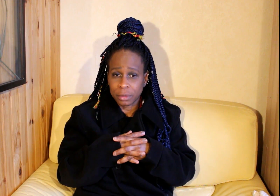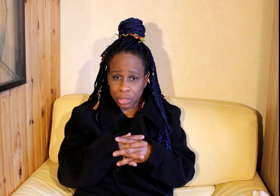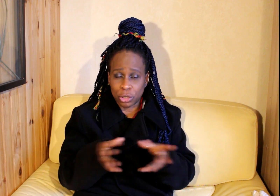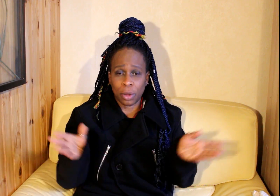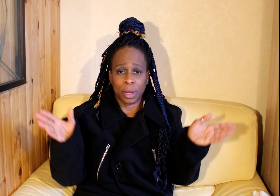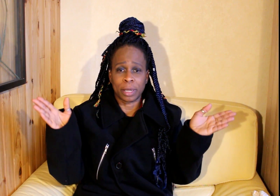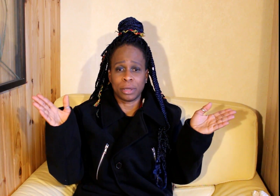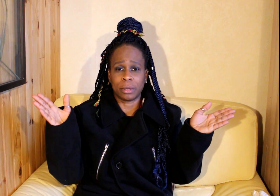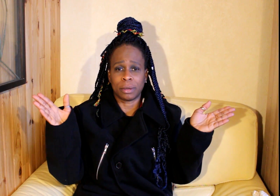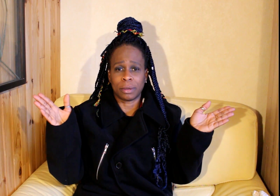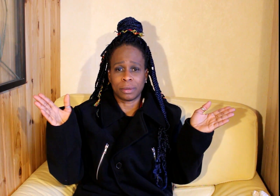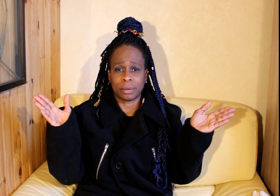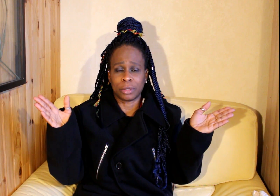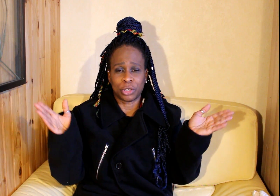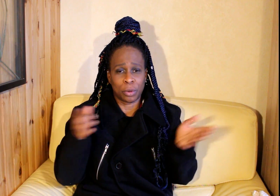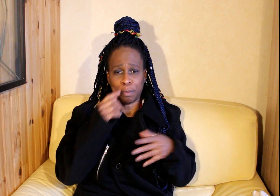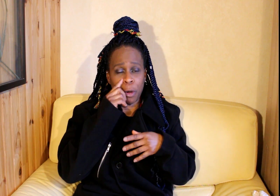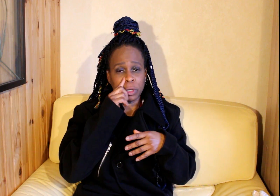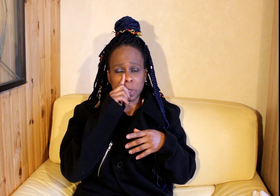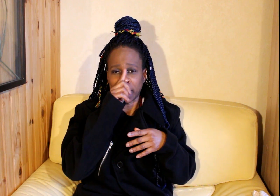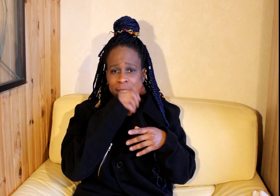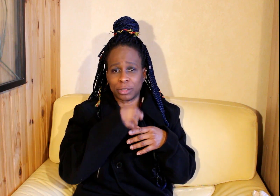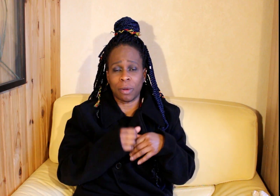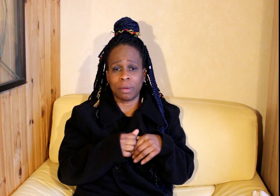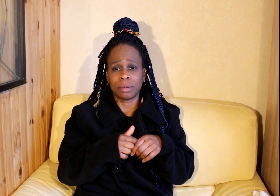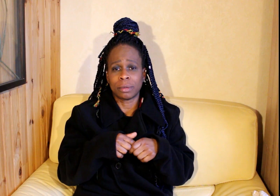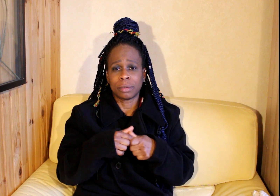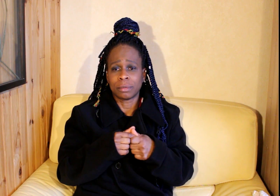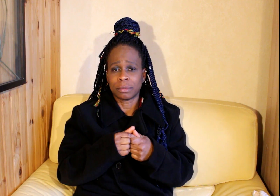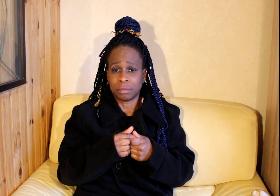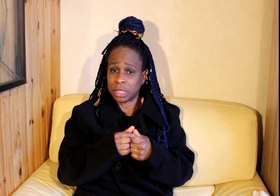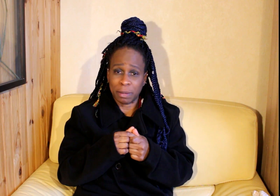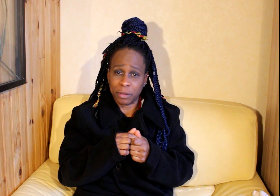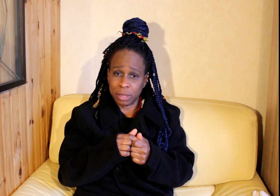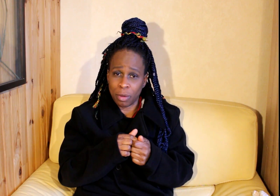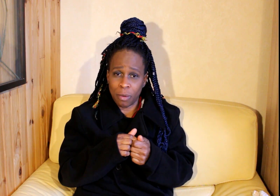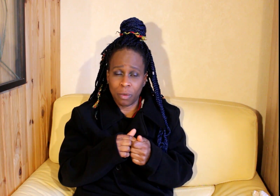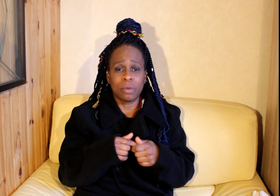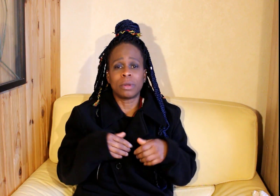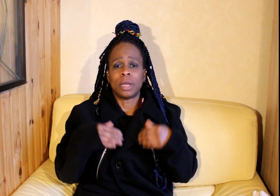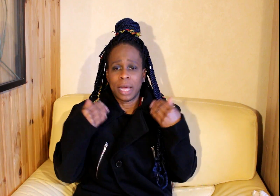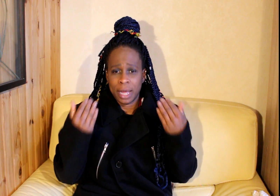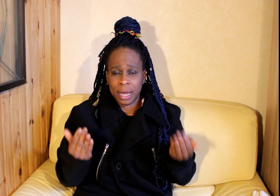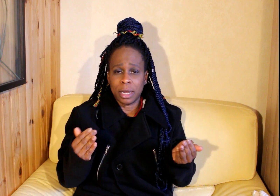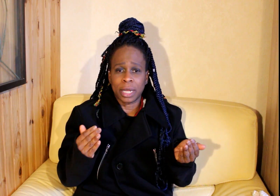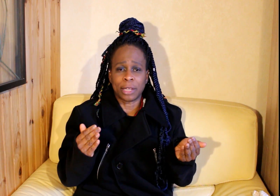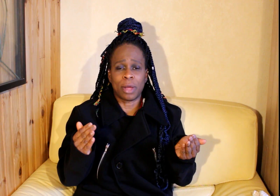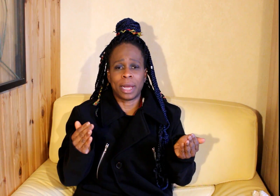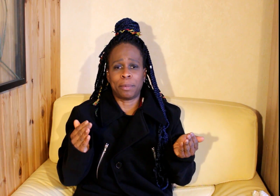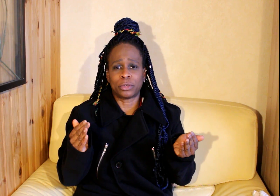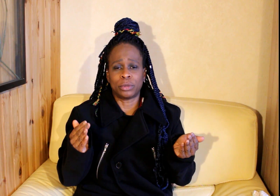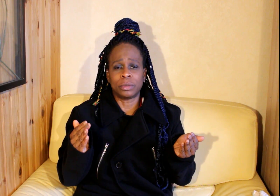Je Je pose une question Mais c'est pas forcément un concours Quelqu'un a répondu